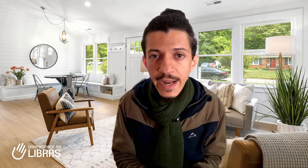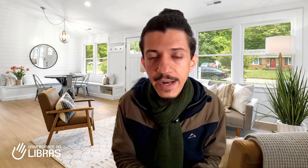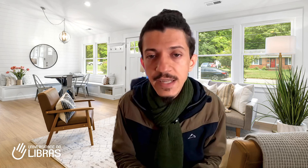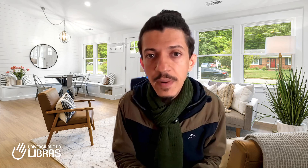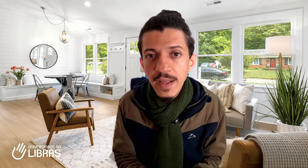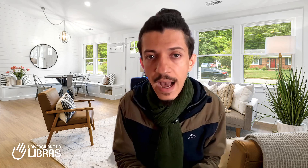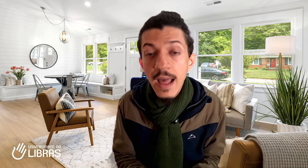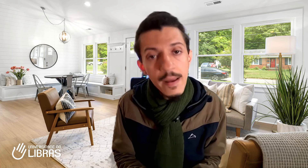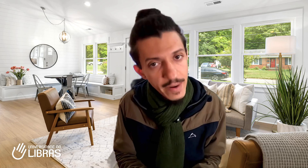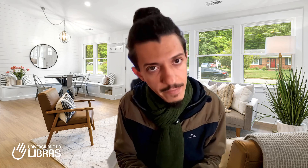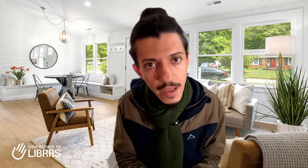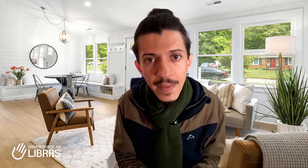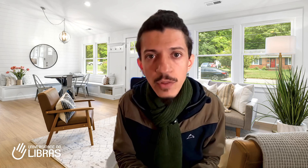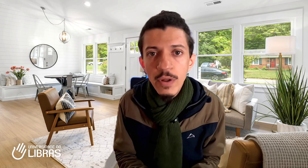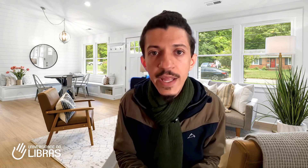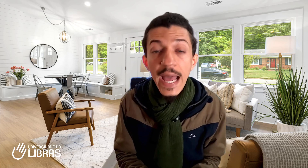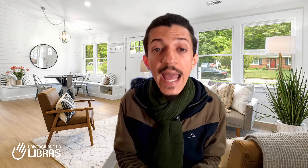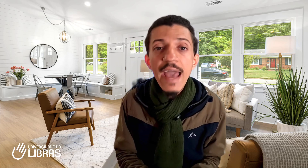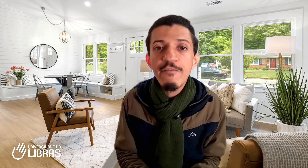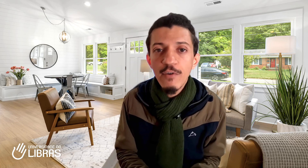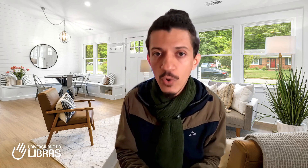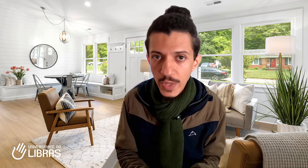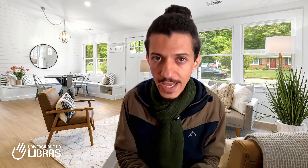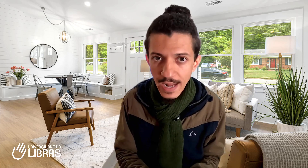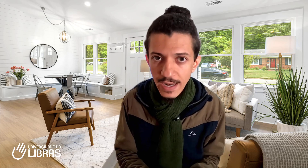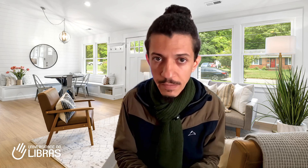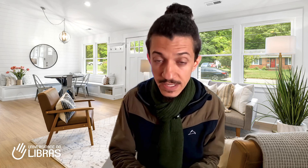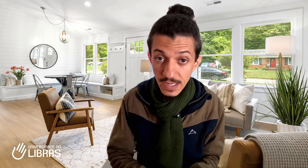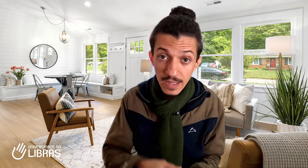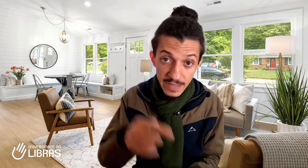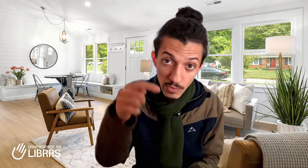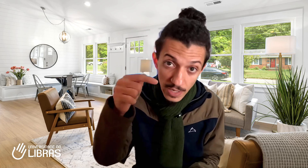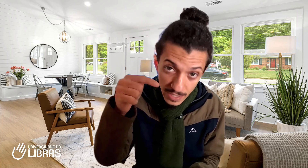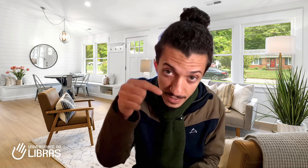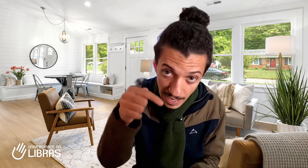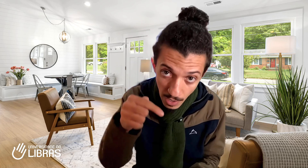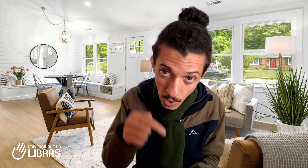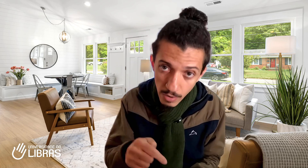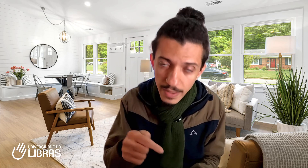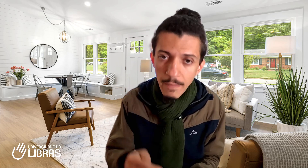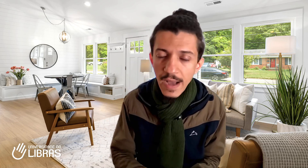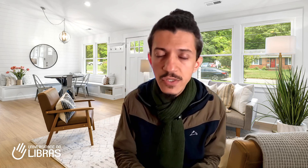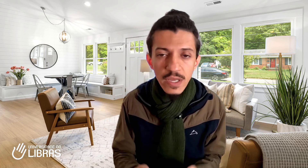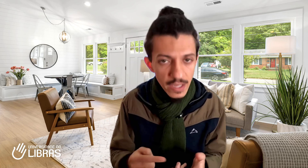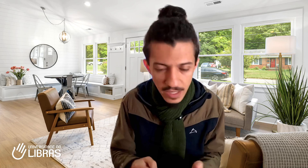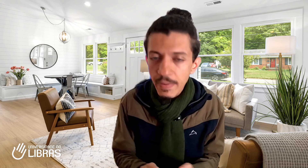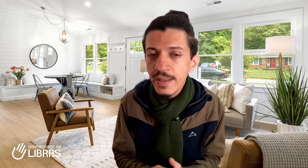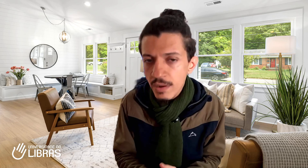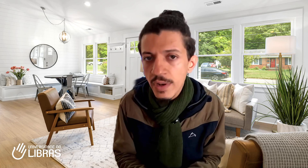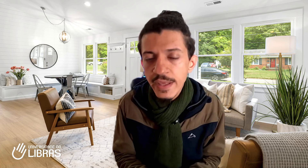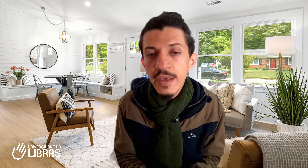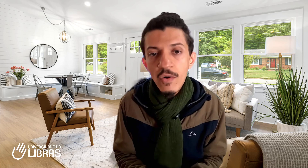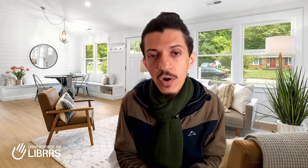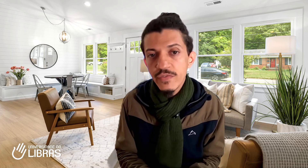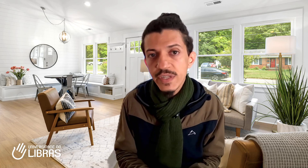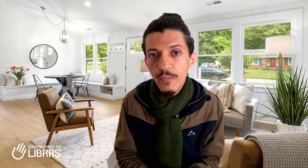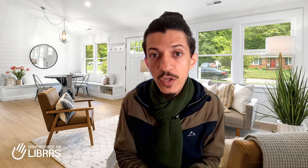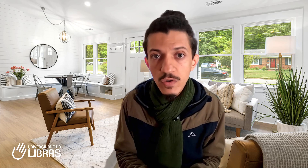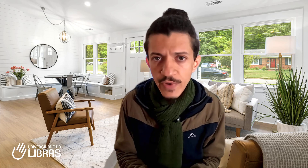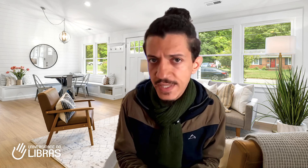e se aplicar para a minha mentoria evoluir na Libras. tem um link dela logo aqui abaixo e também tem um link onde você pode conversar